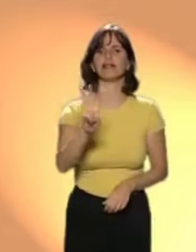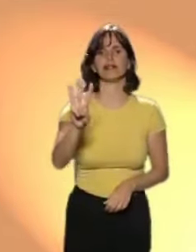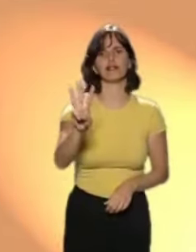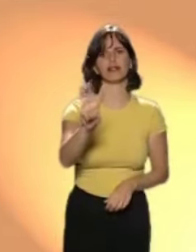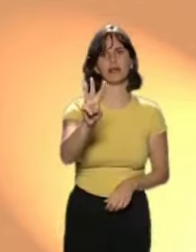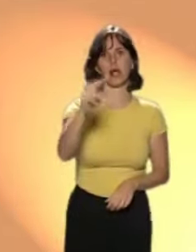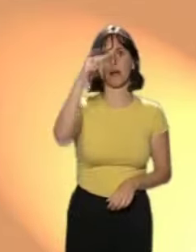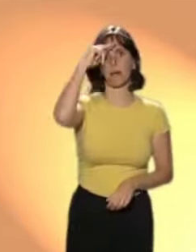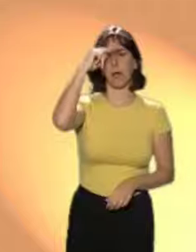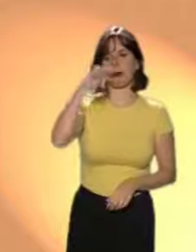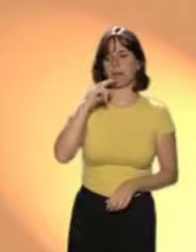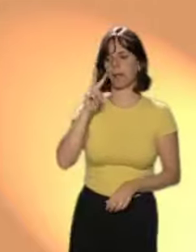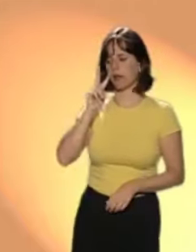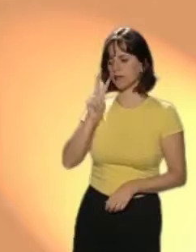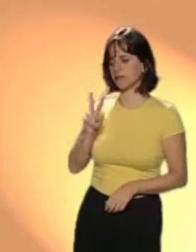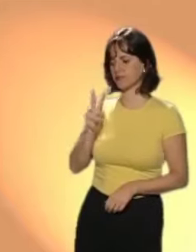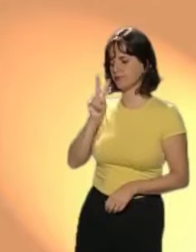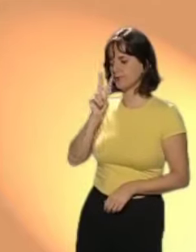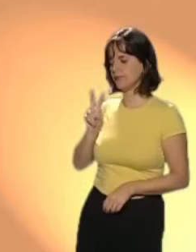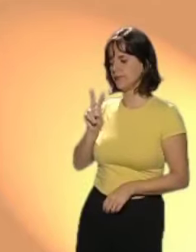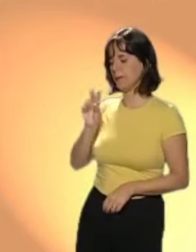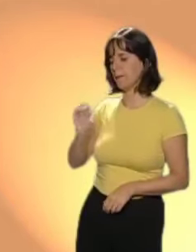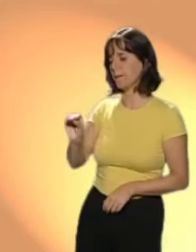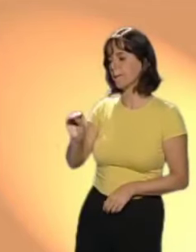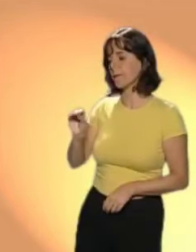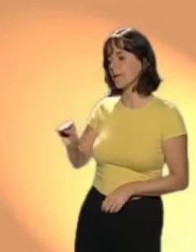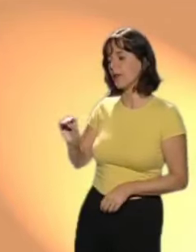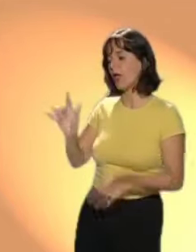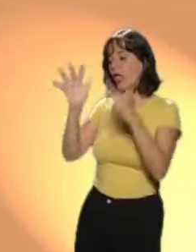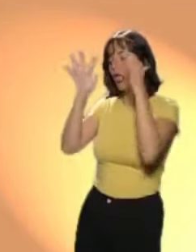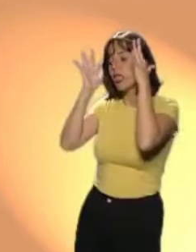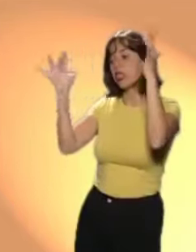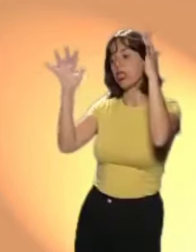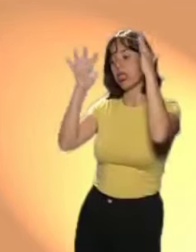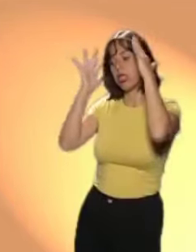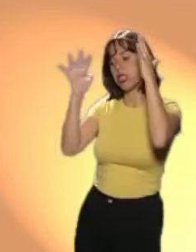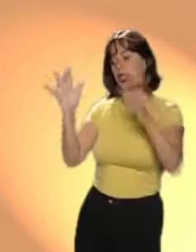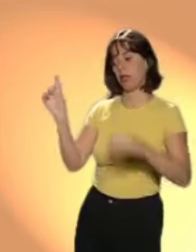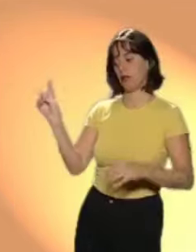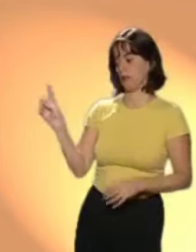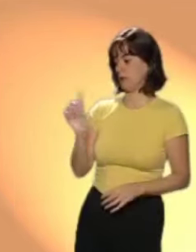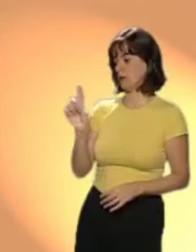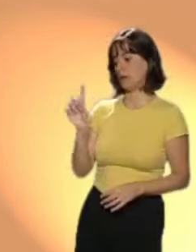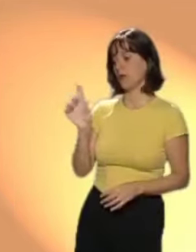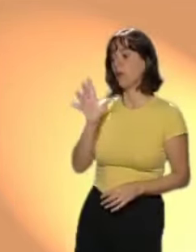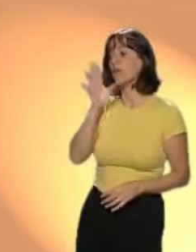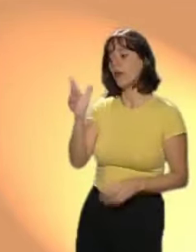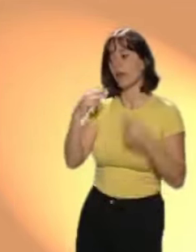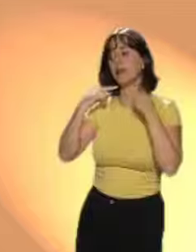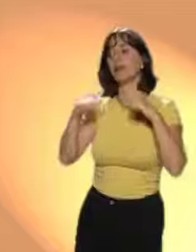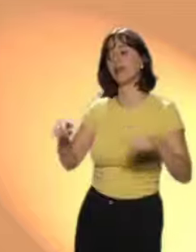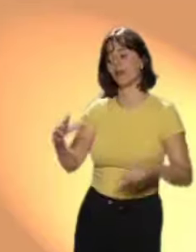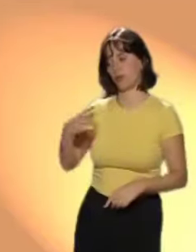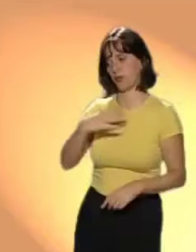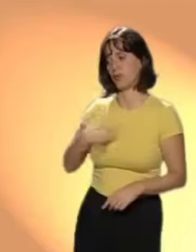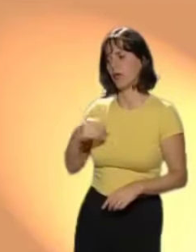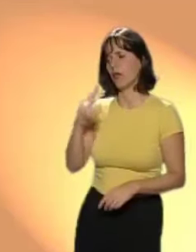el papá vio a los niños y les dijo No os despistéis porque os podéis